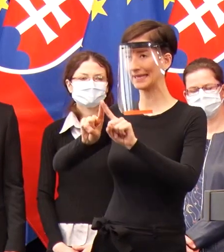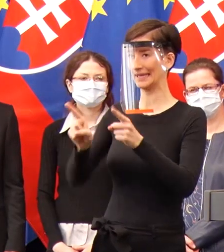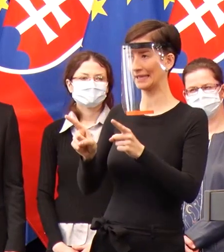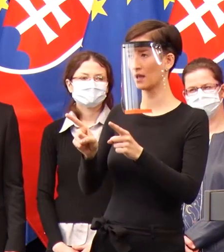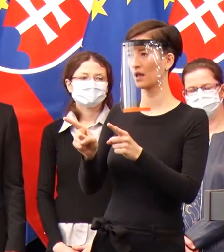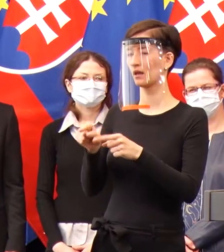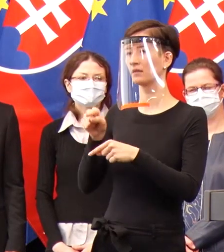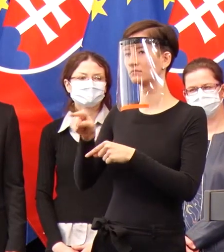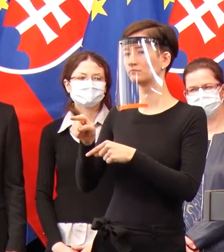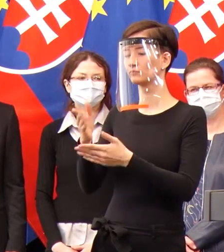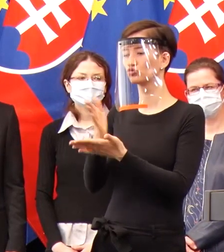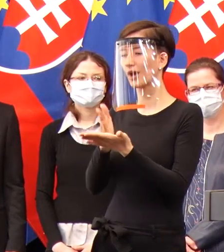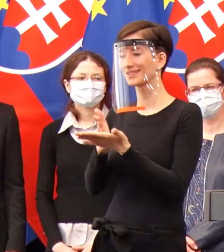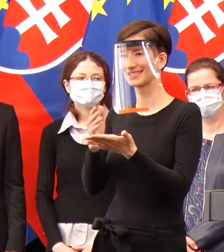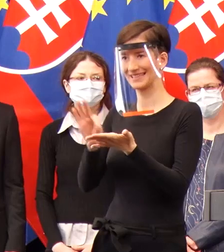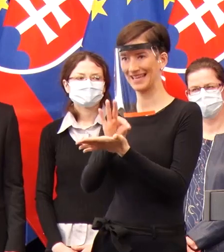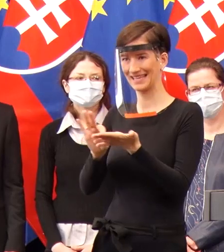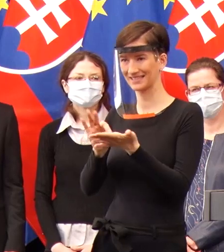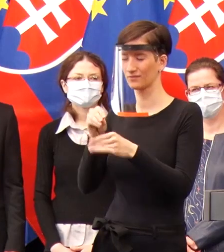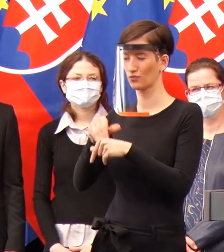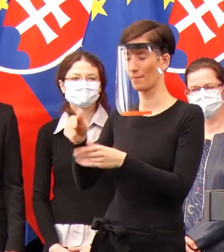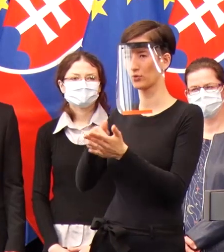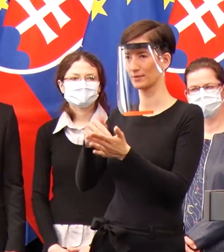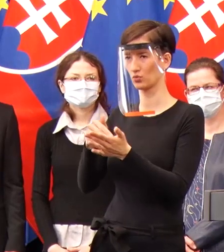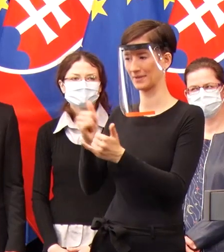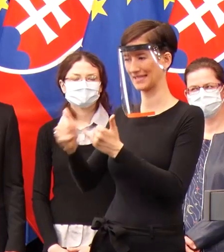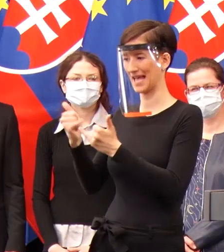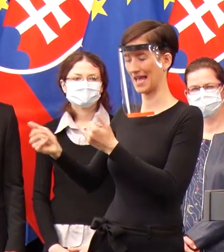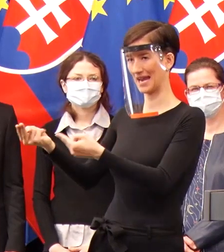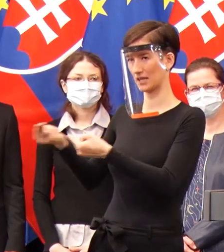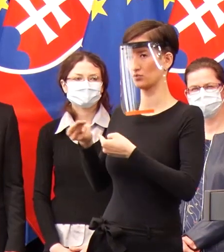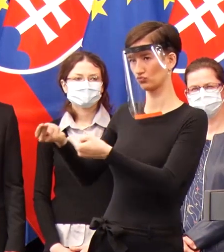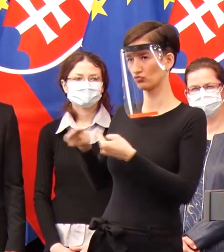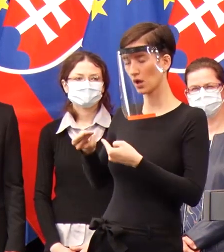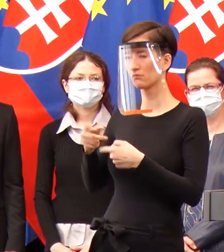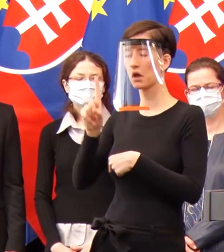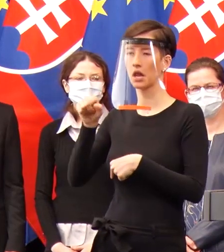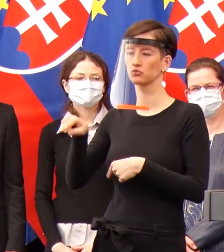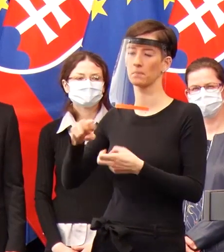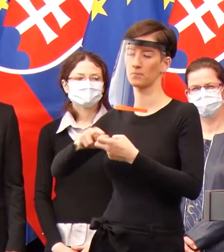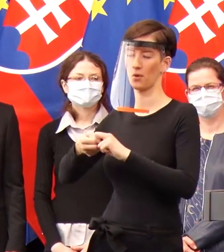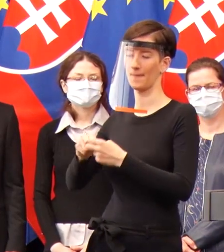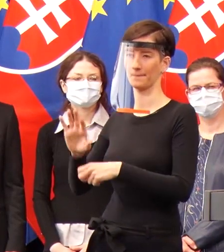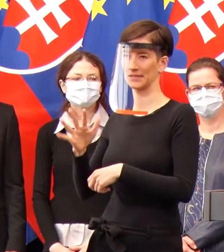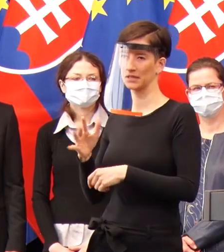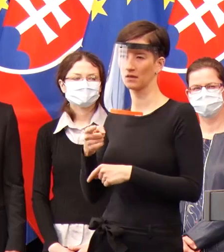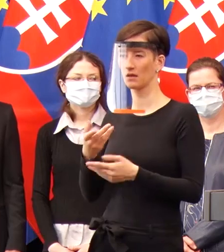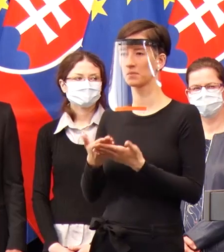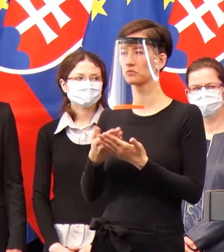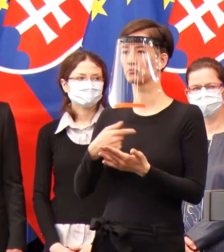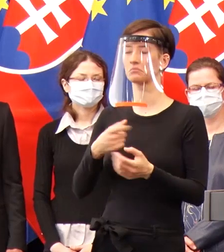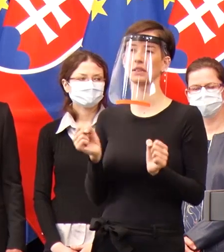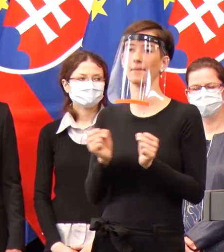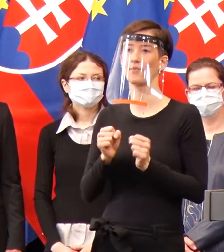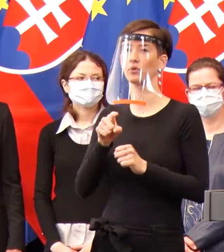zdrojov, ale zdá sa, že tieto nie sú takým problémom. Takže v tomto poslednom kroku by som sa momentálne neobával, že by